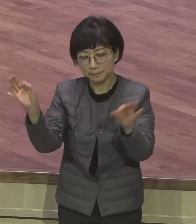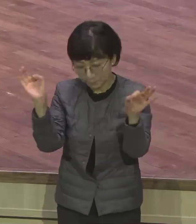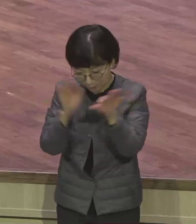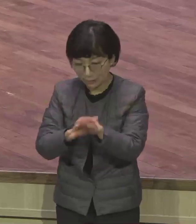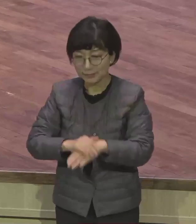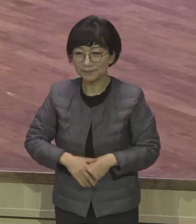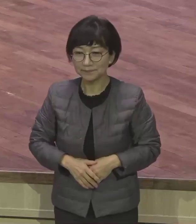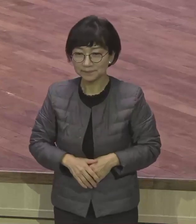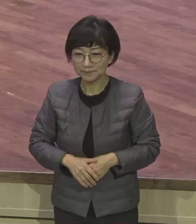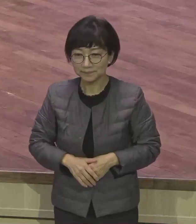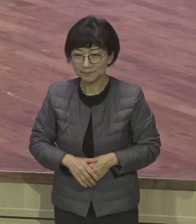없어버려요